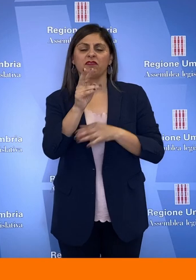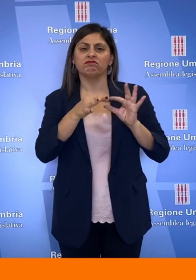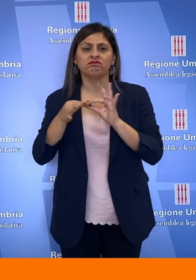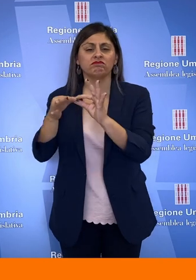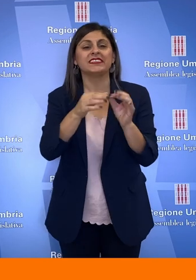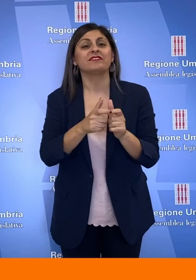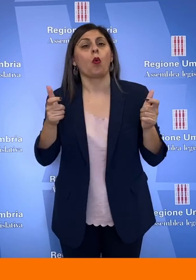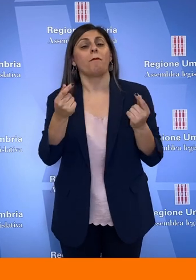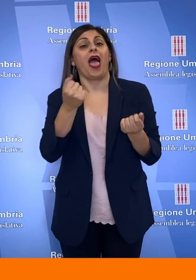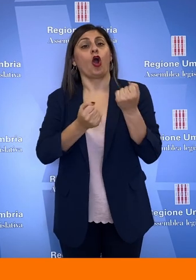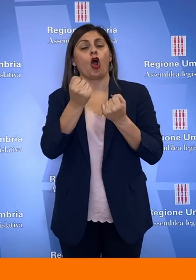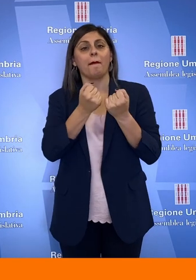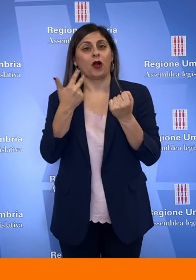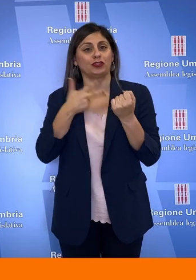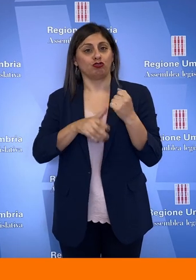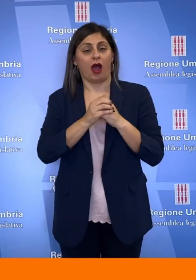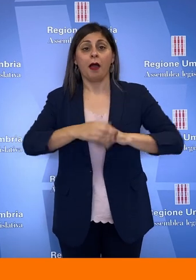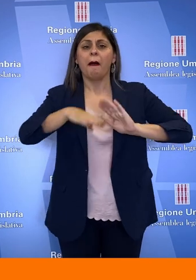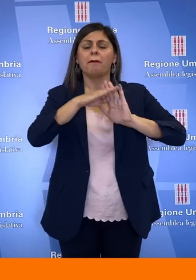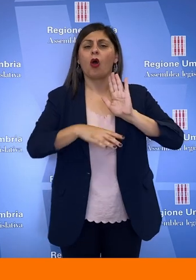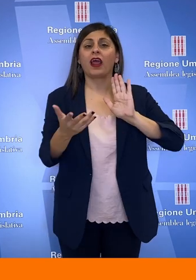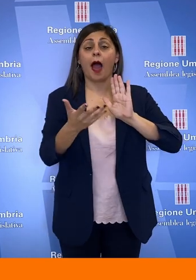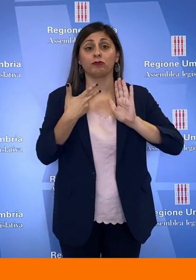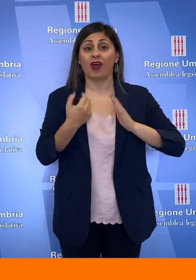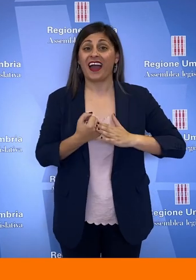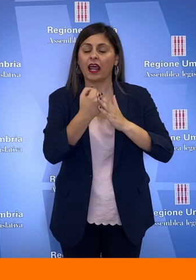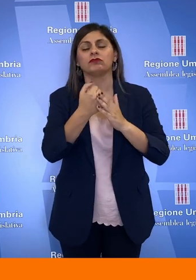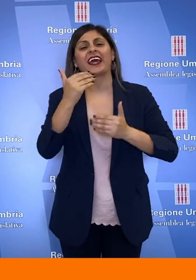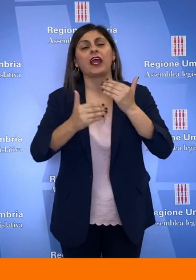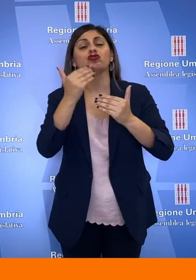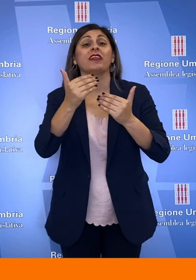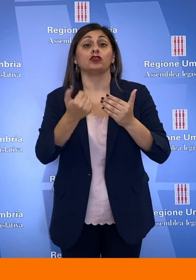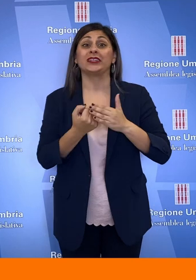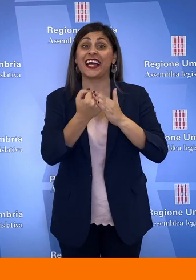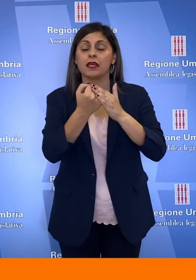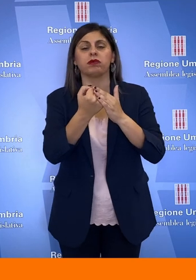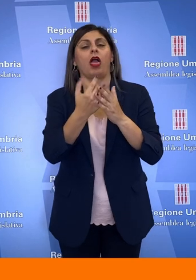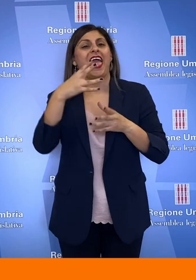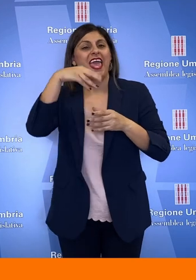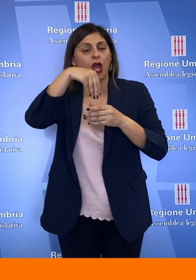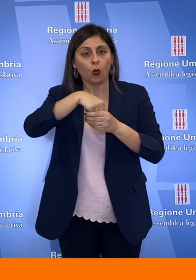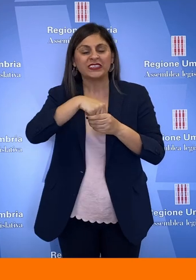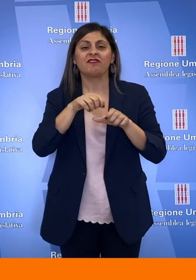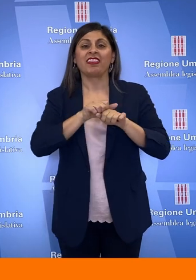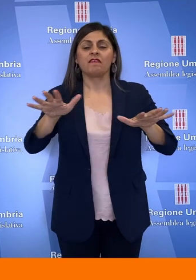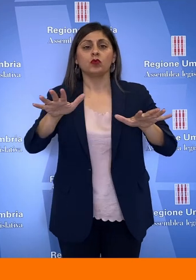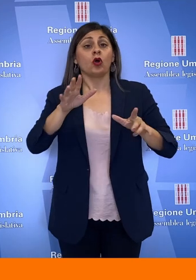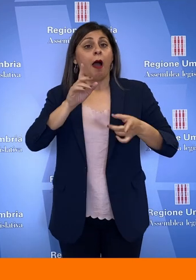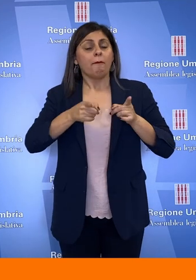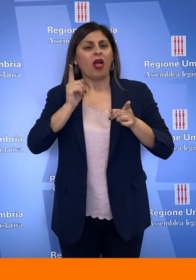economico e sociale. Il programma si basa su una crescita sostenibile, inclusiva e diffusa da perseguire attuando politiche volte a migliorare